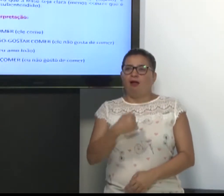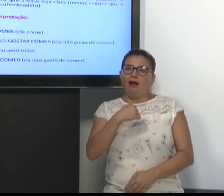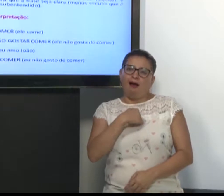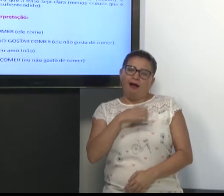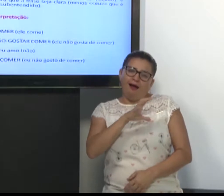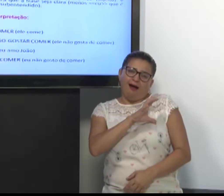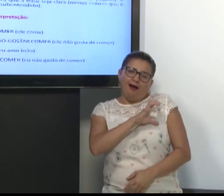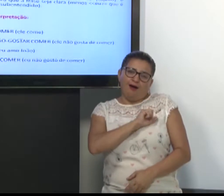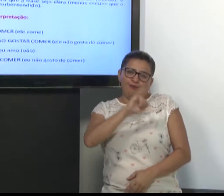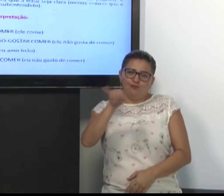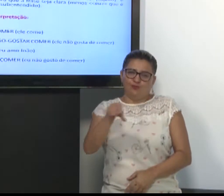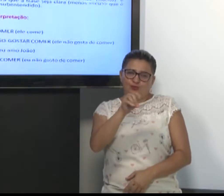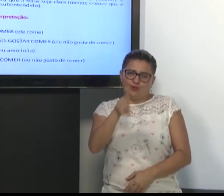Eu amo João.